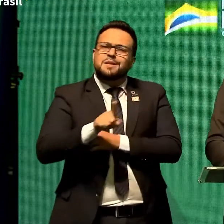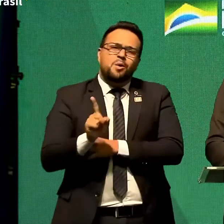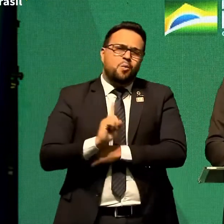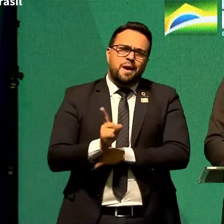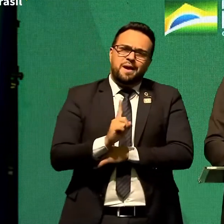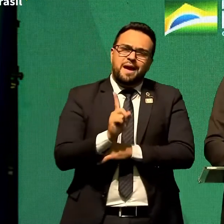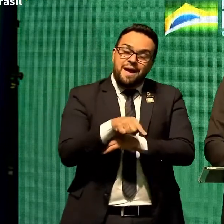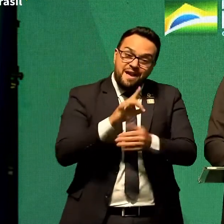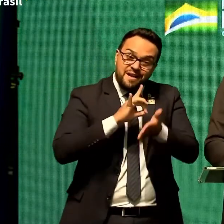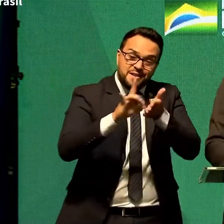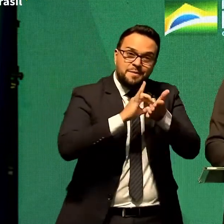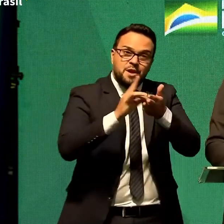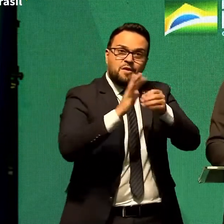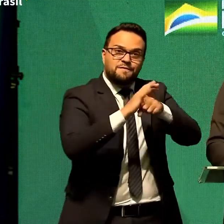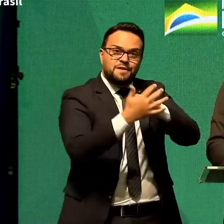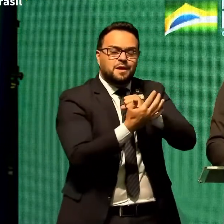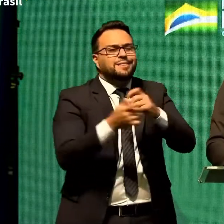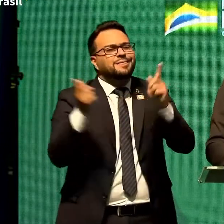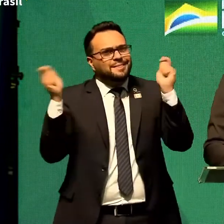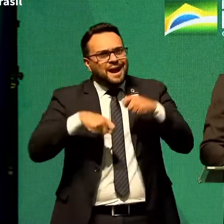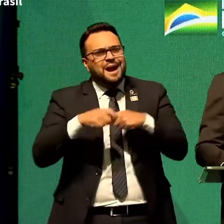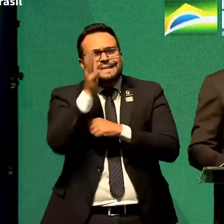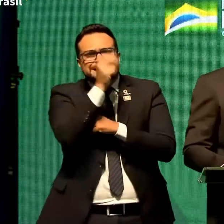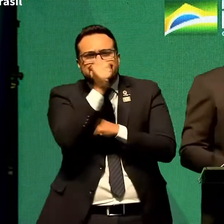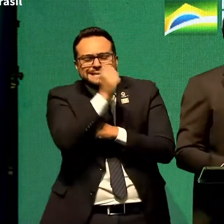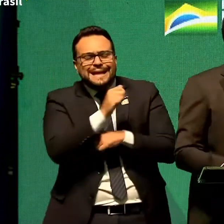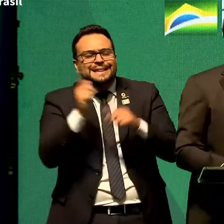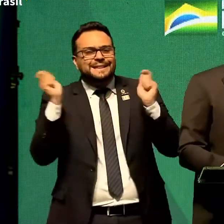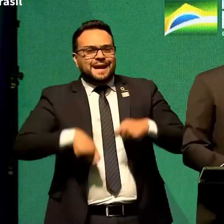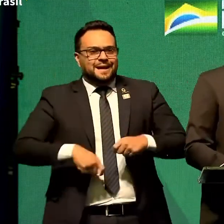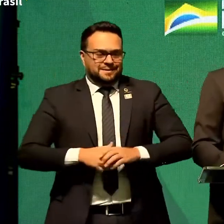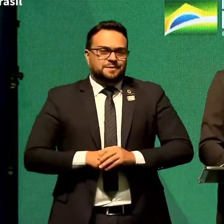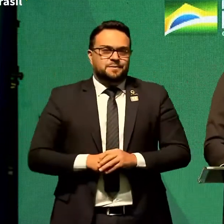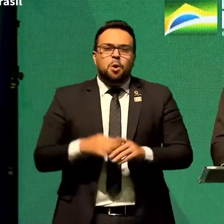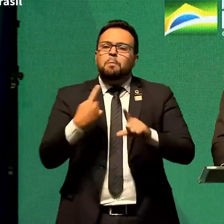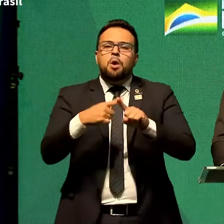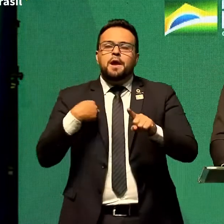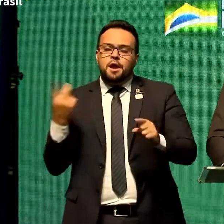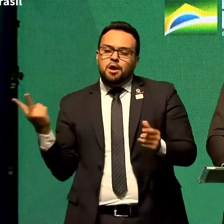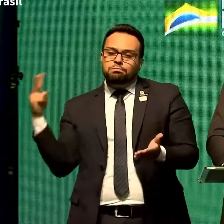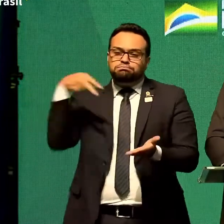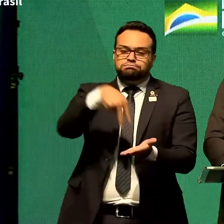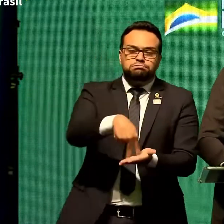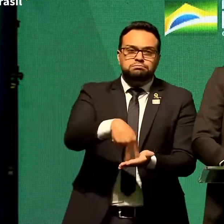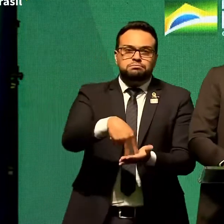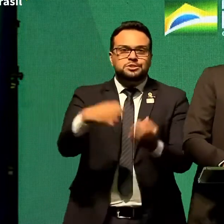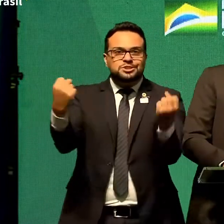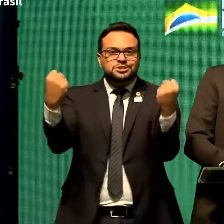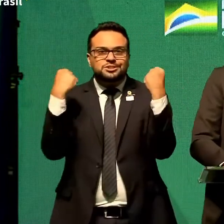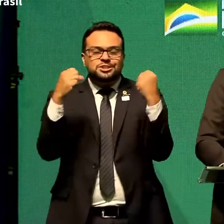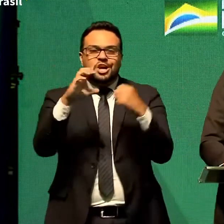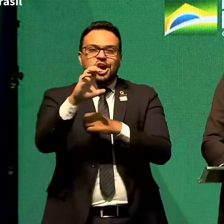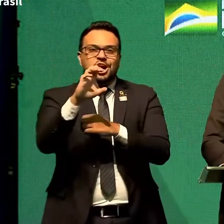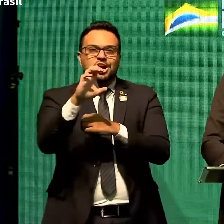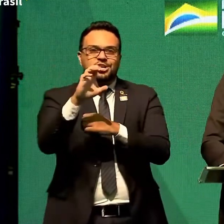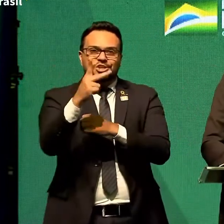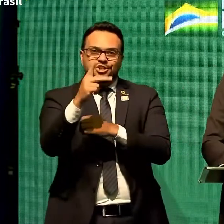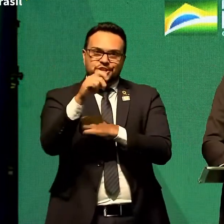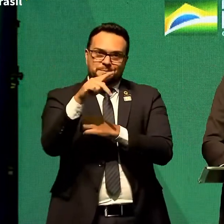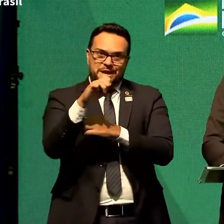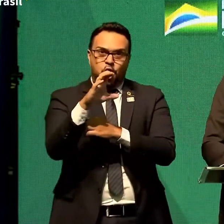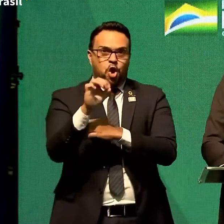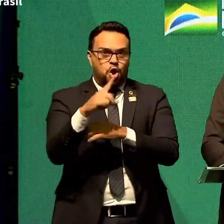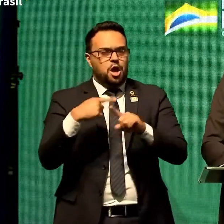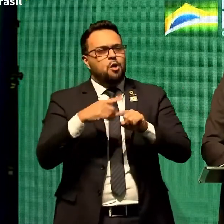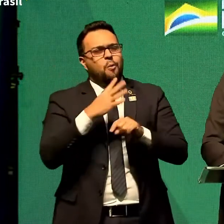E dá para sairmos dessa. Por que a minha vinda aqui a Chapecó? Conheço o João há